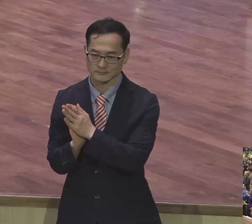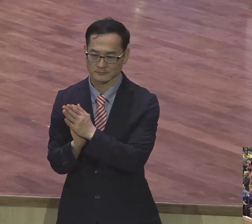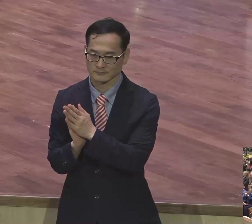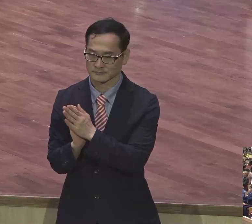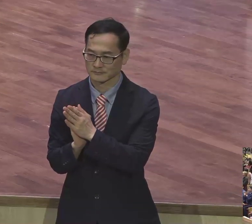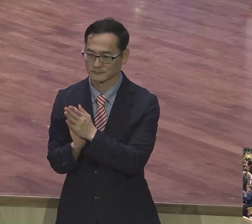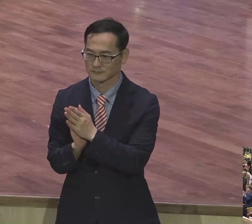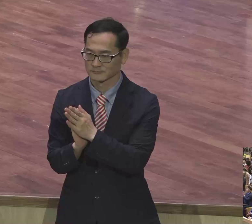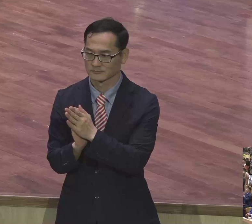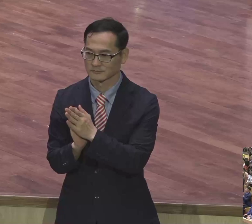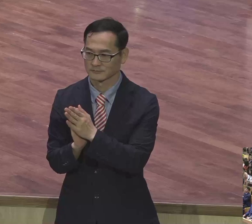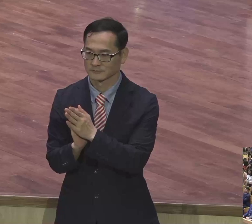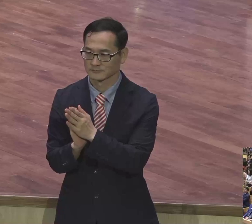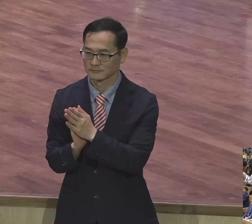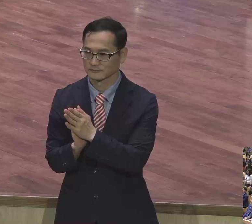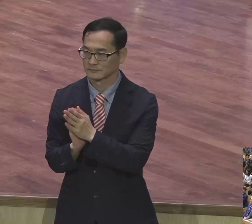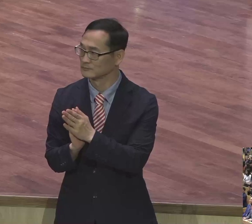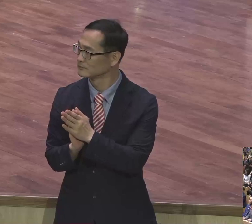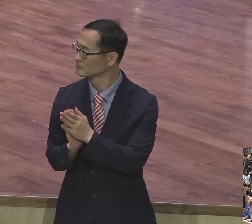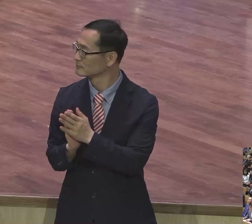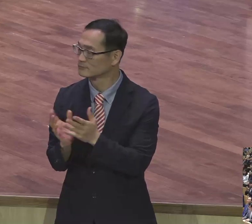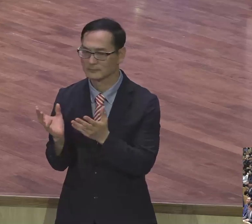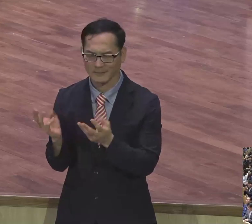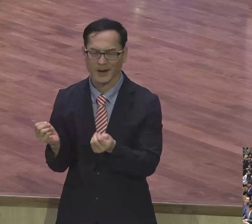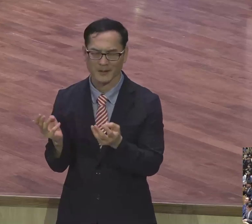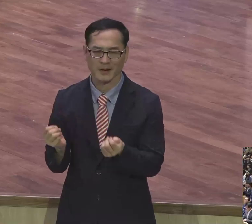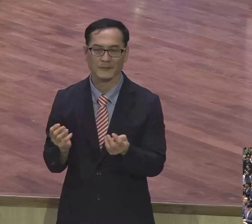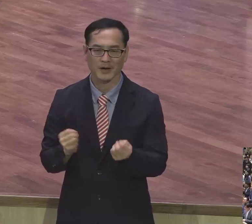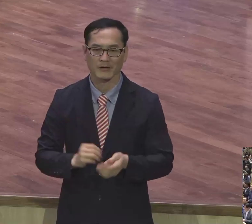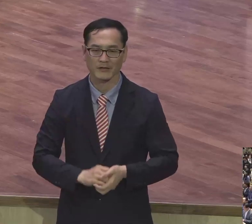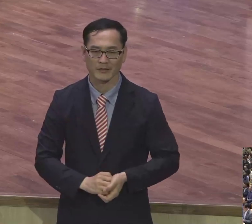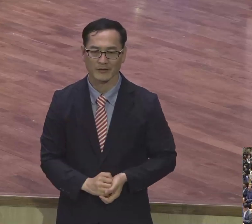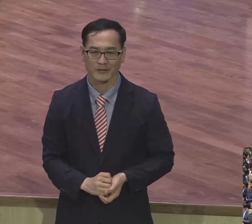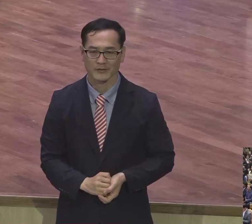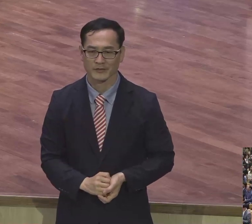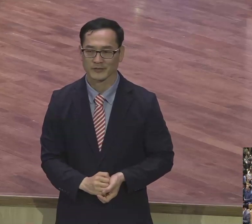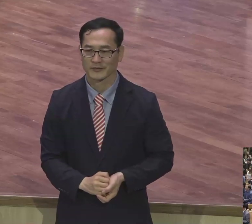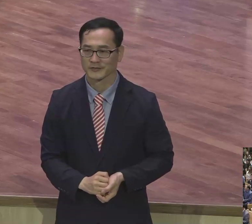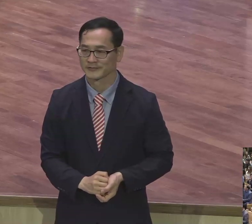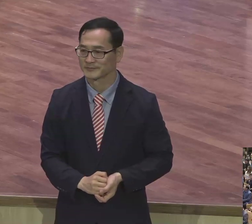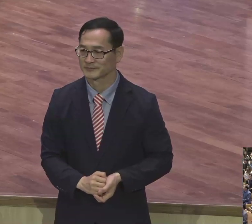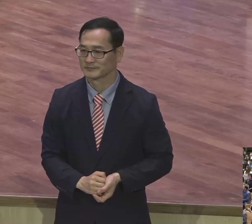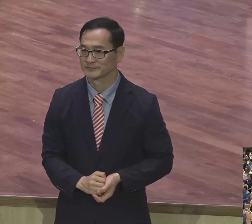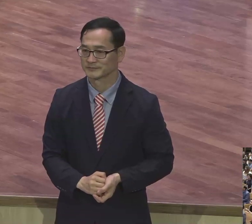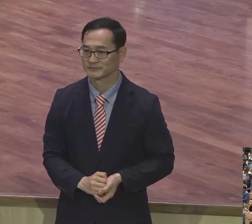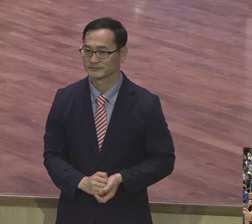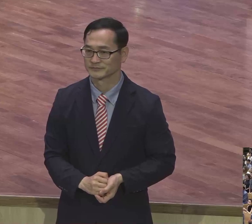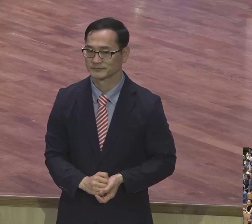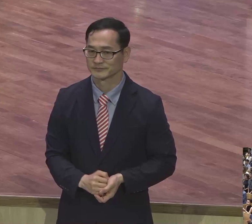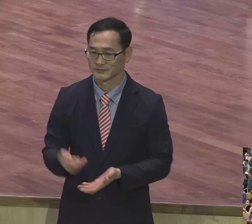이렇게 지금 오신 분들 이렇게 많습니다. 그리고 좀 서 계세요. 그리고